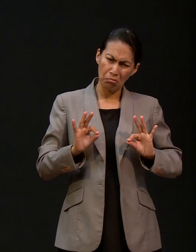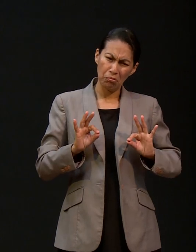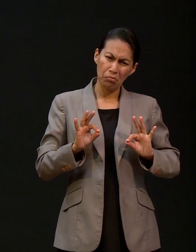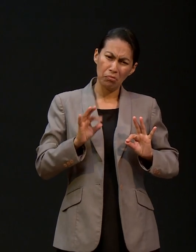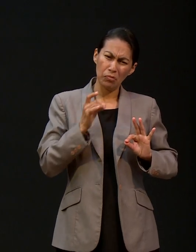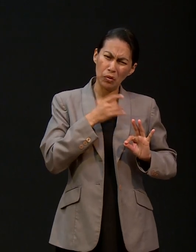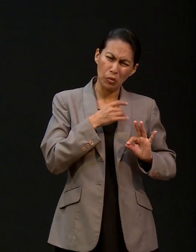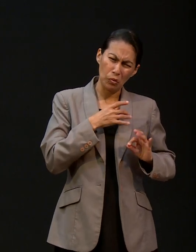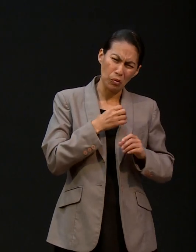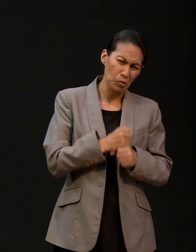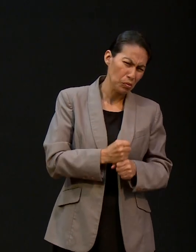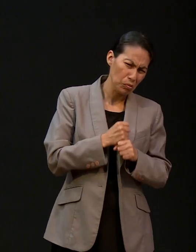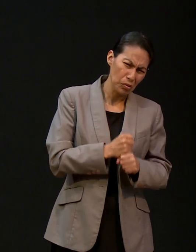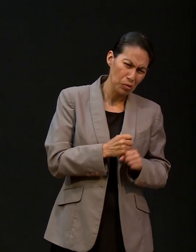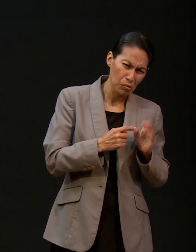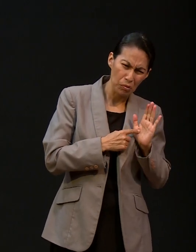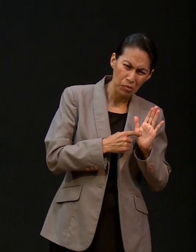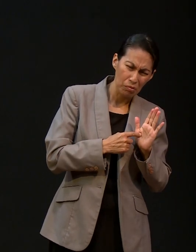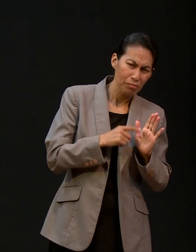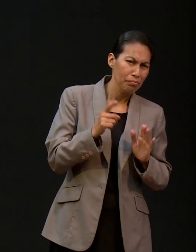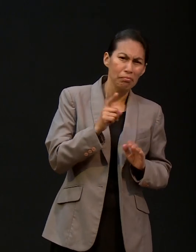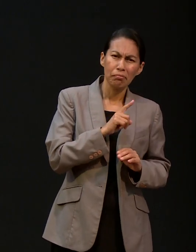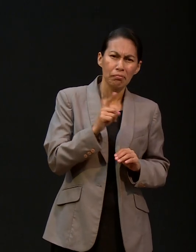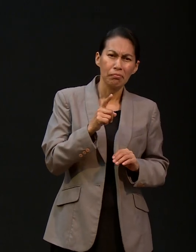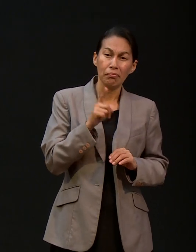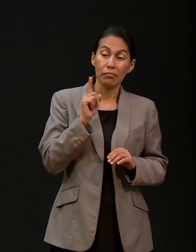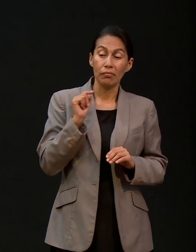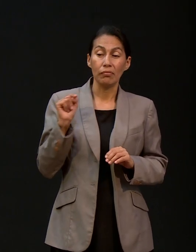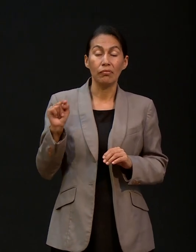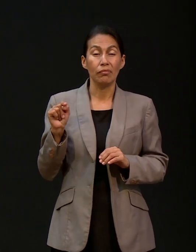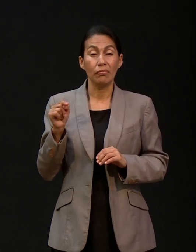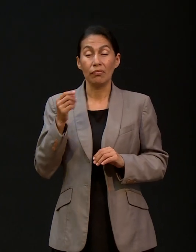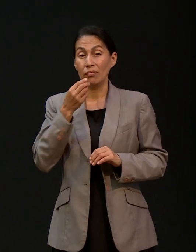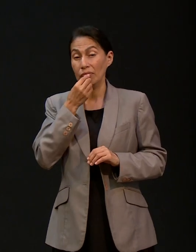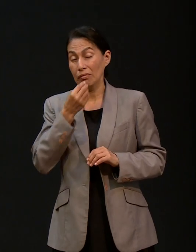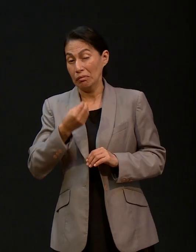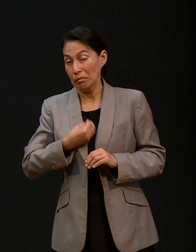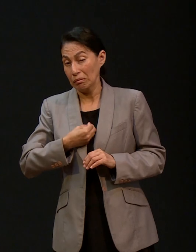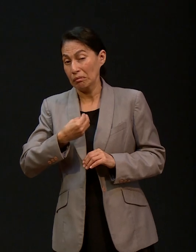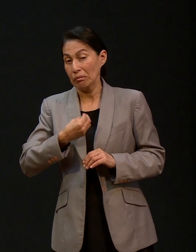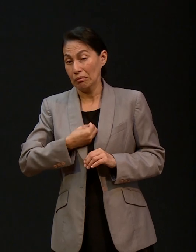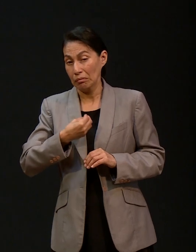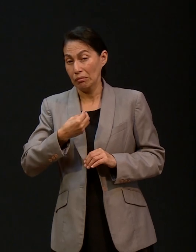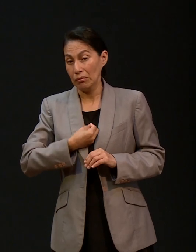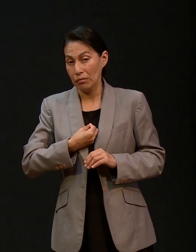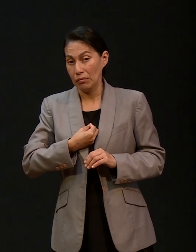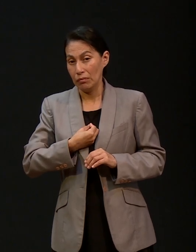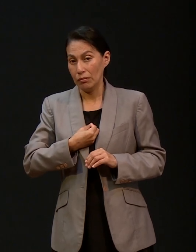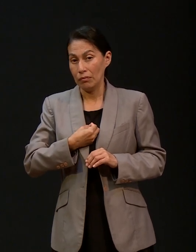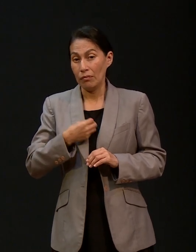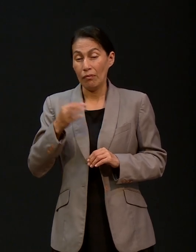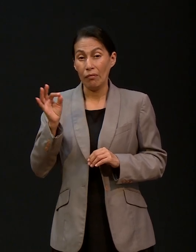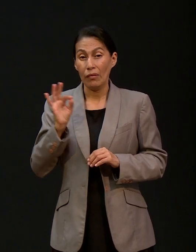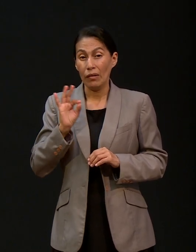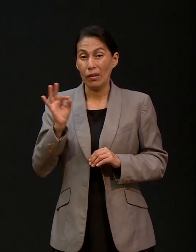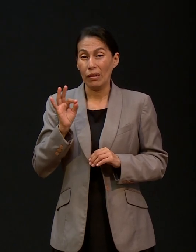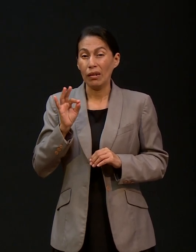dolor hacia nosotros, ¿verdad? aunque sabíamos que probablemente sí los tenía porque su rostro lo